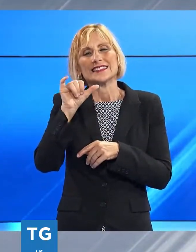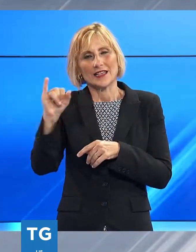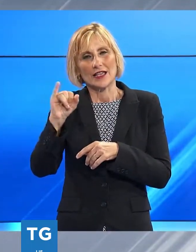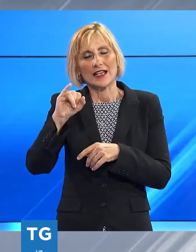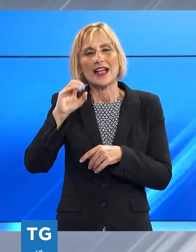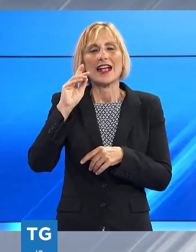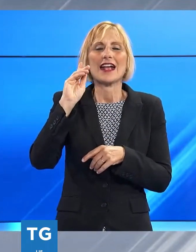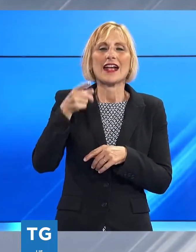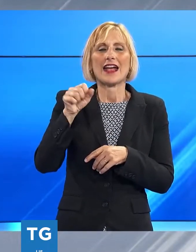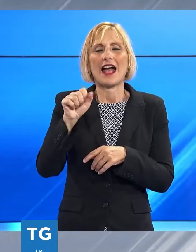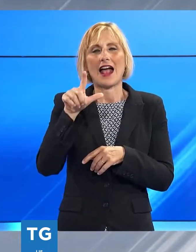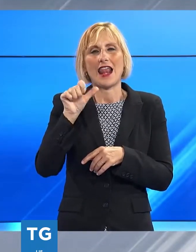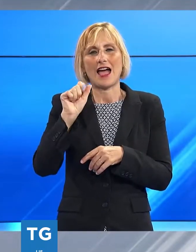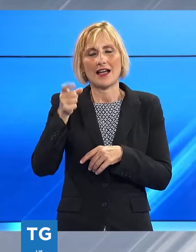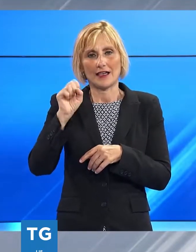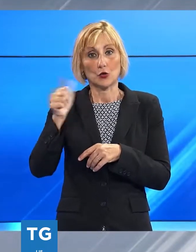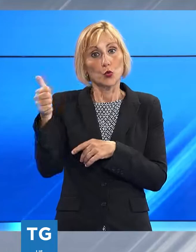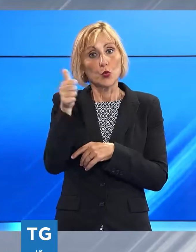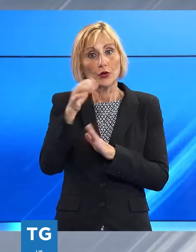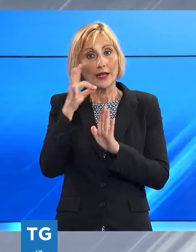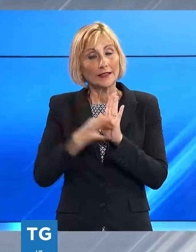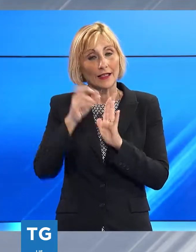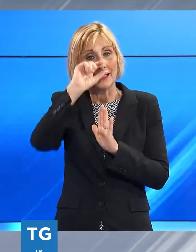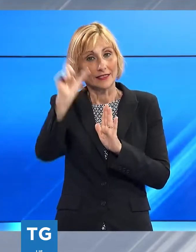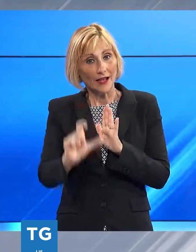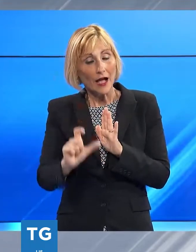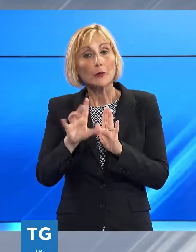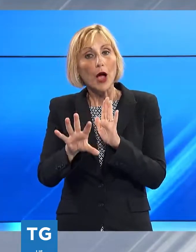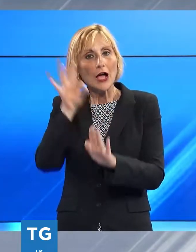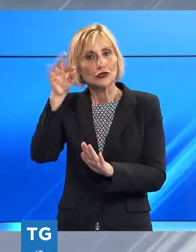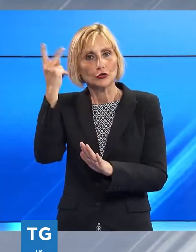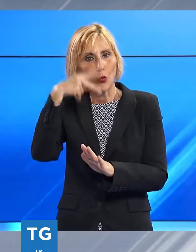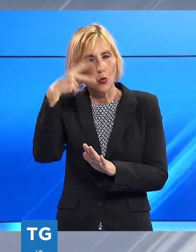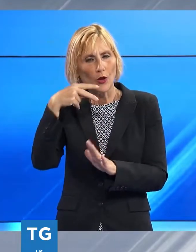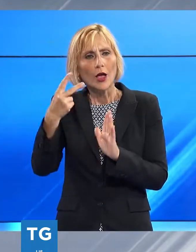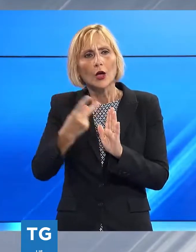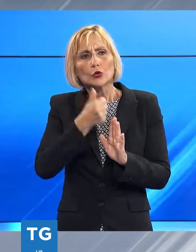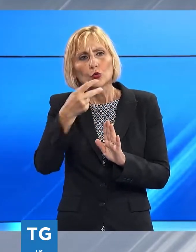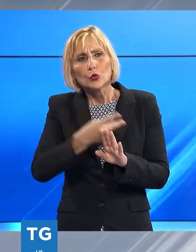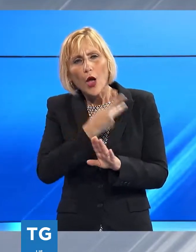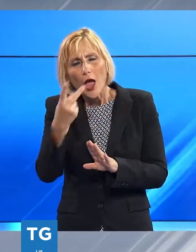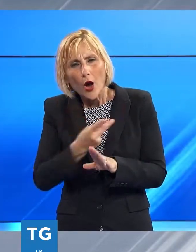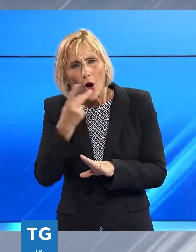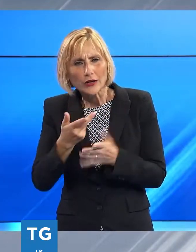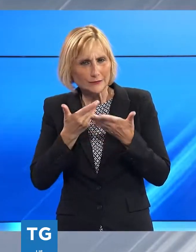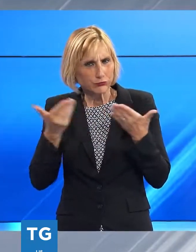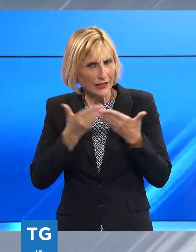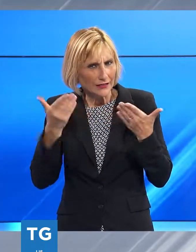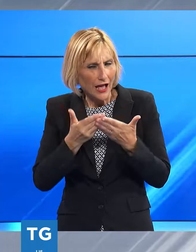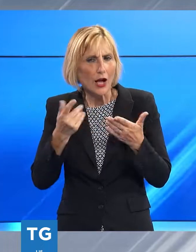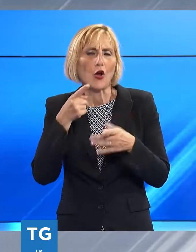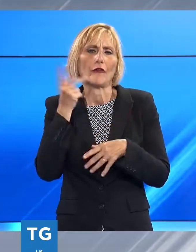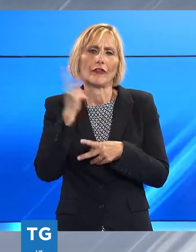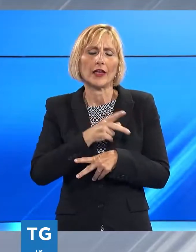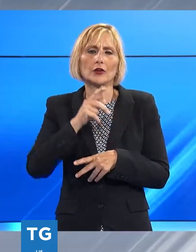che per l'unica data italiana del suo tour ha scelto Lucca regalando quasi due ore di spettacolo per fan arrivati in città da tutta